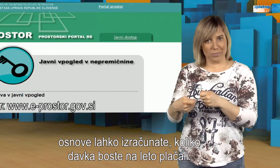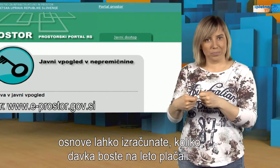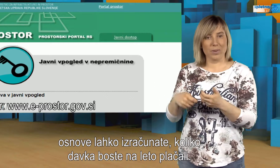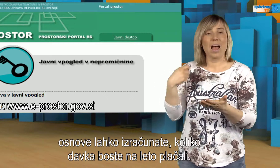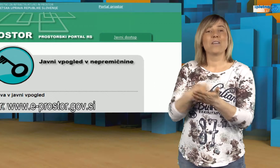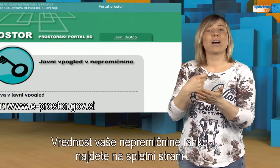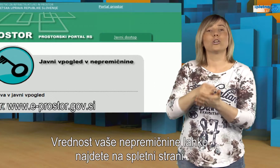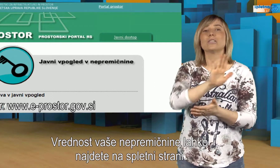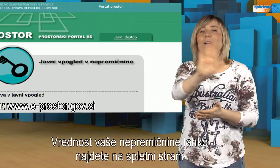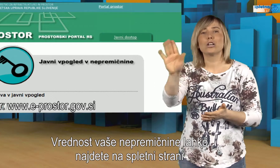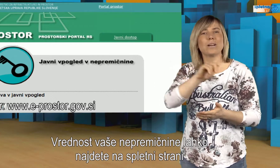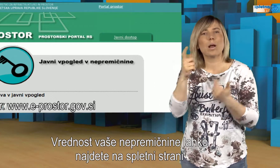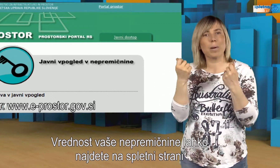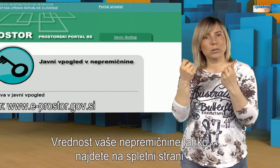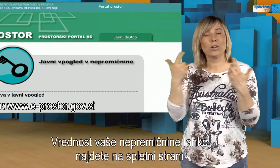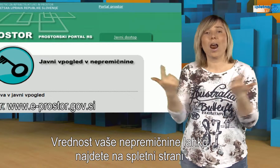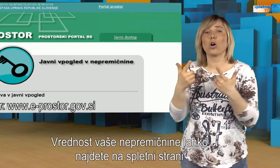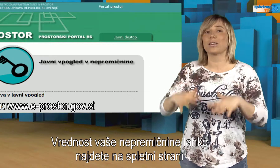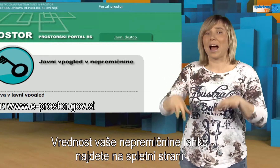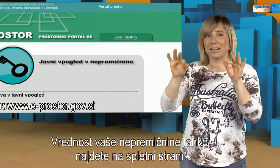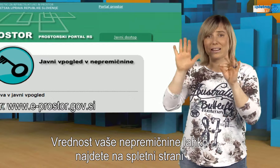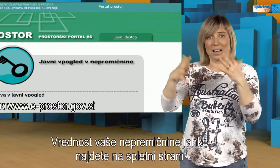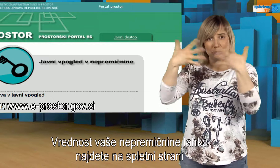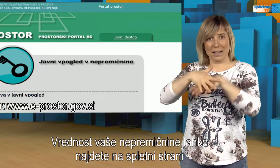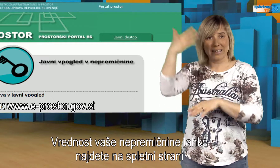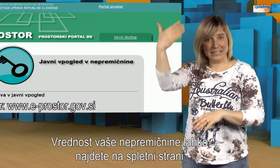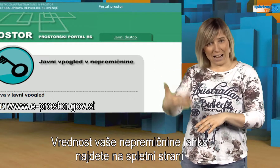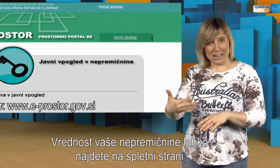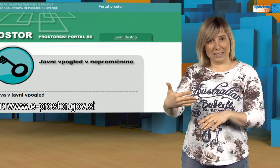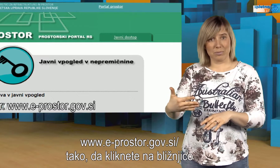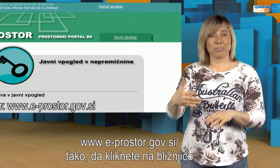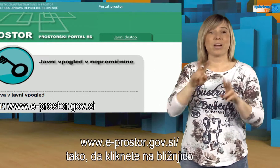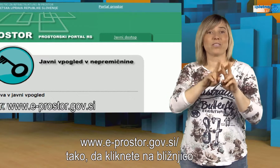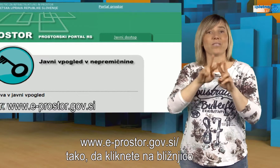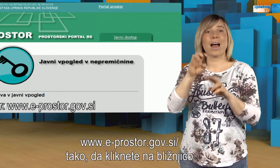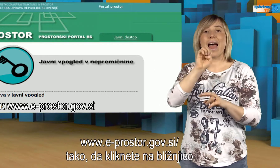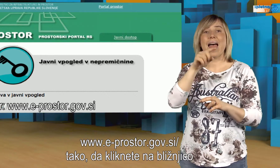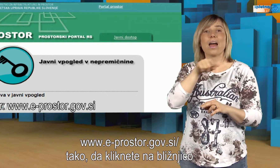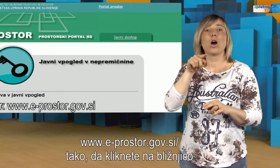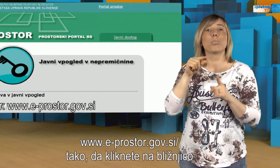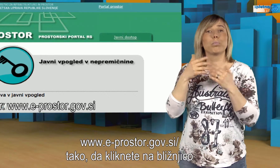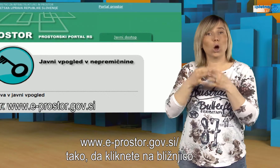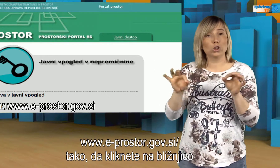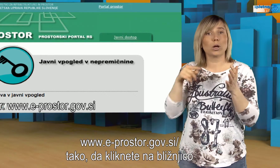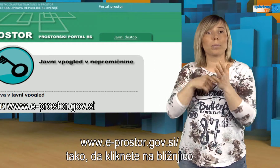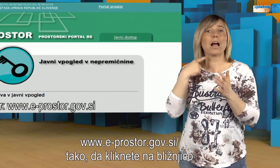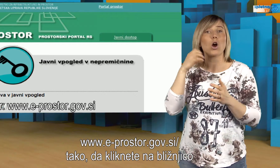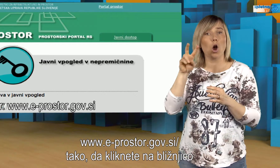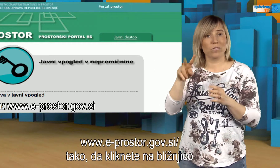Vrednost vaše neprimičnine lahko najdete na spletni strani e-prostor.gov.si, tako da kliknete na